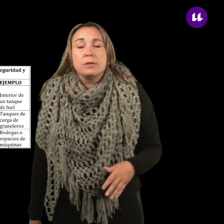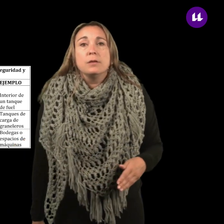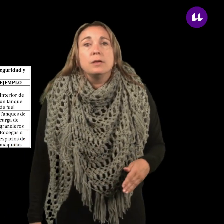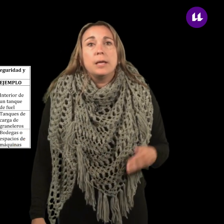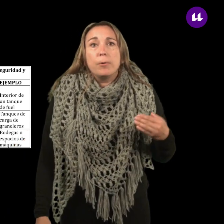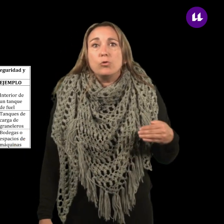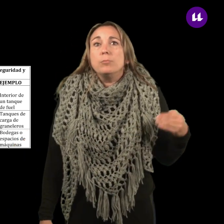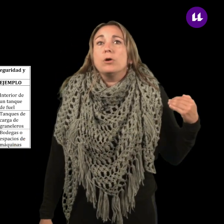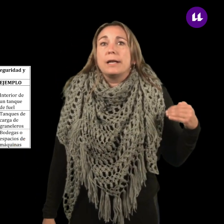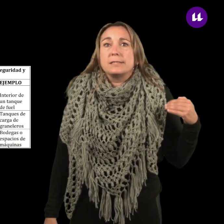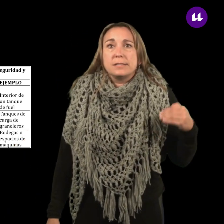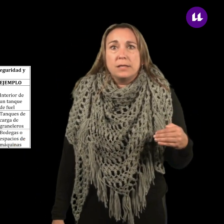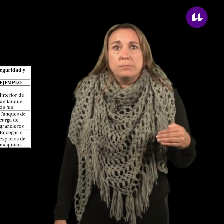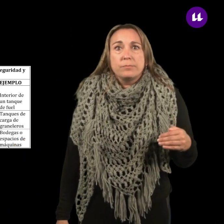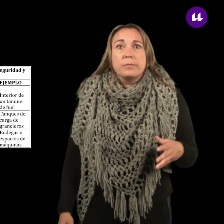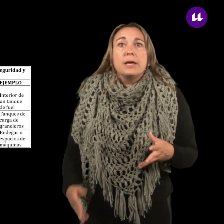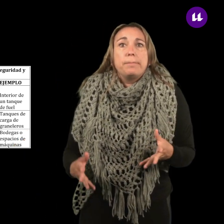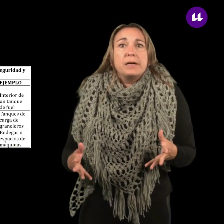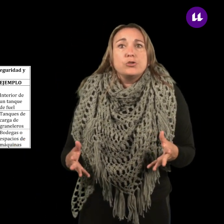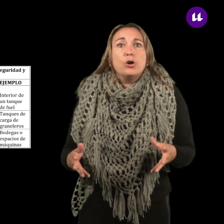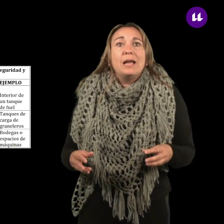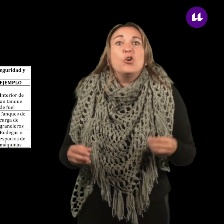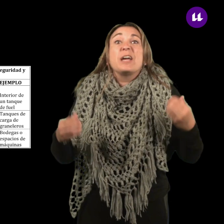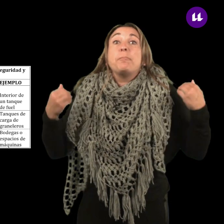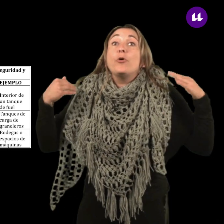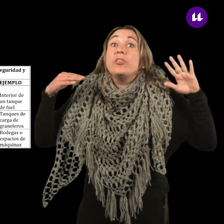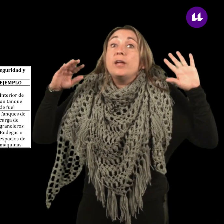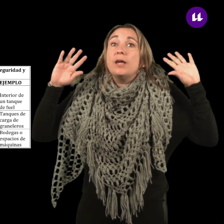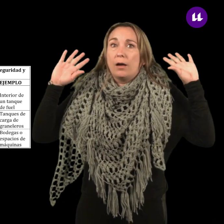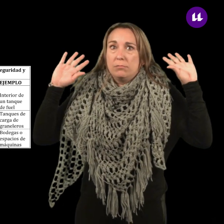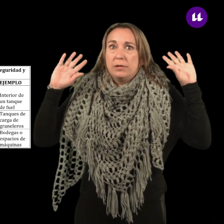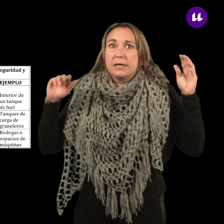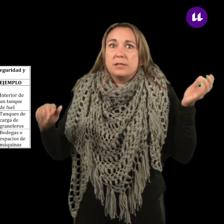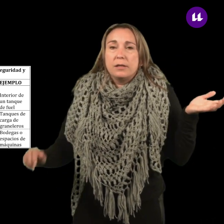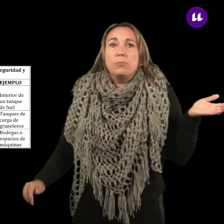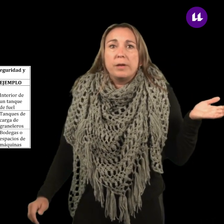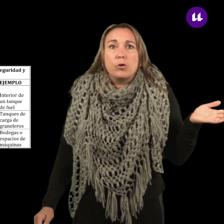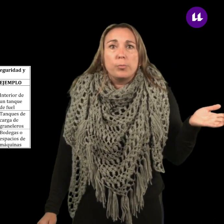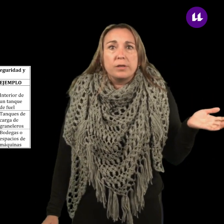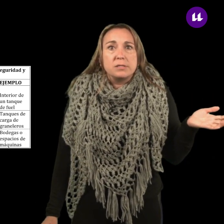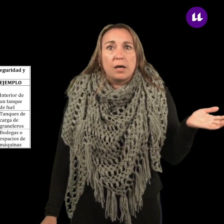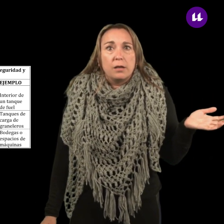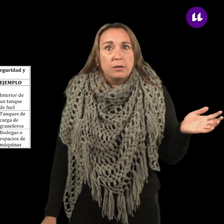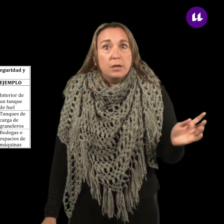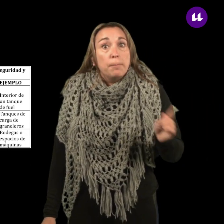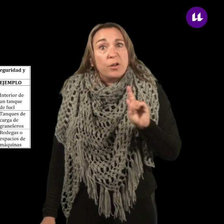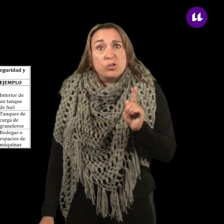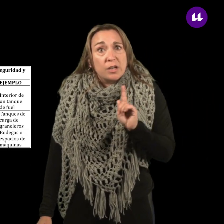Y por último, clase C. Espacios en los que podría existir un peligro potencial, pero no se